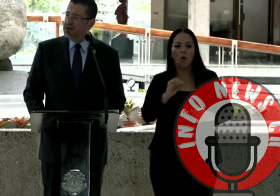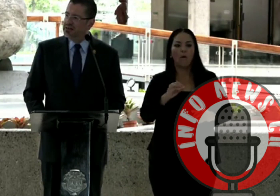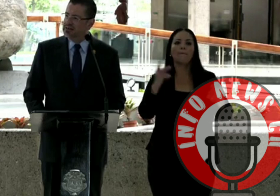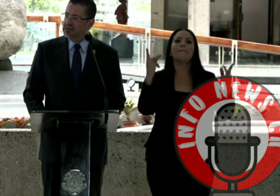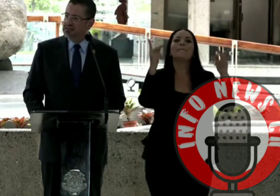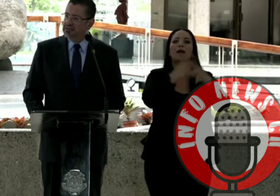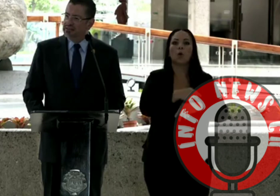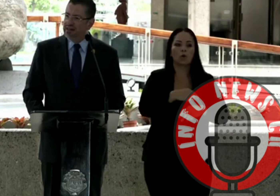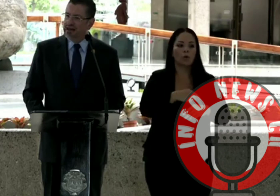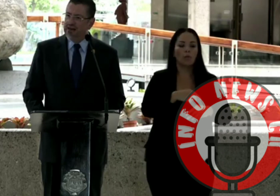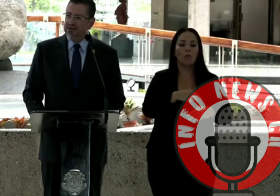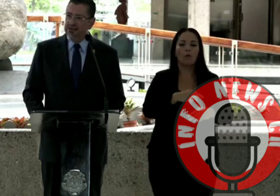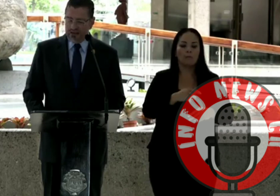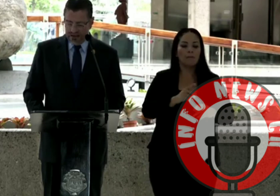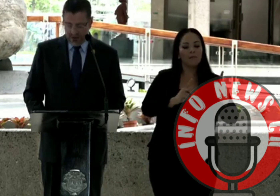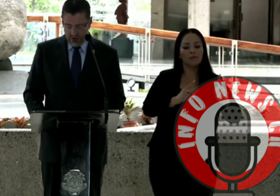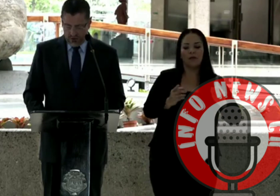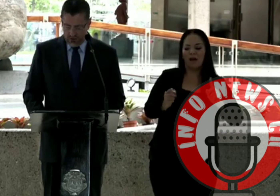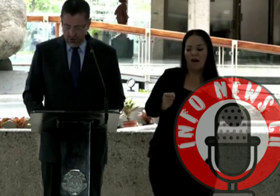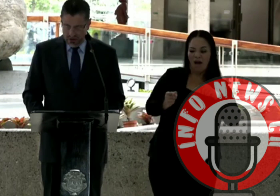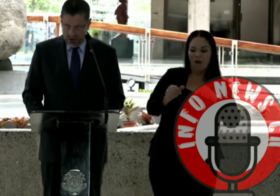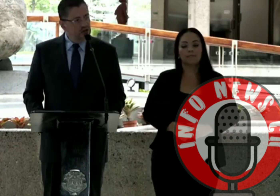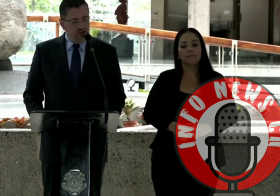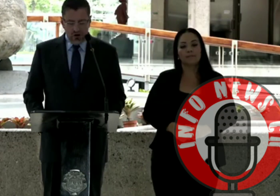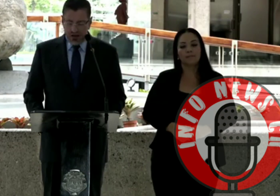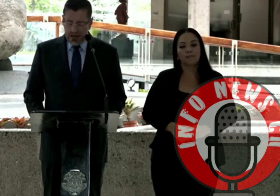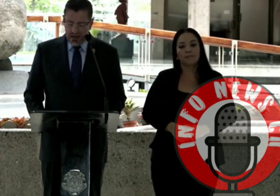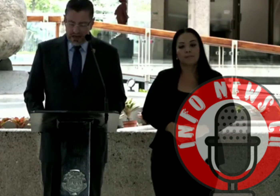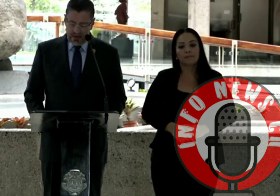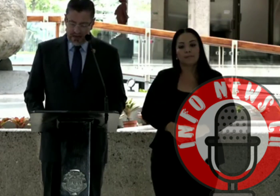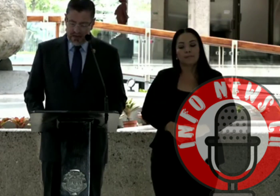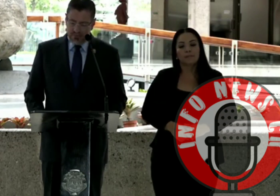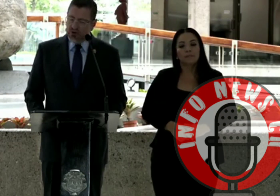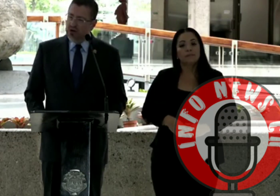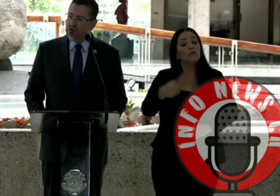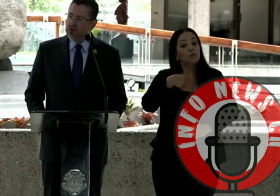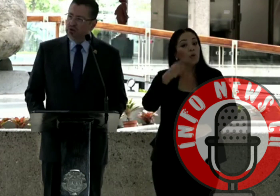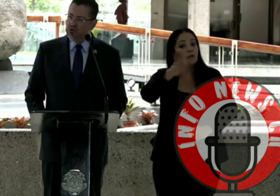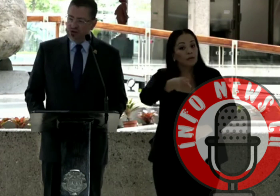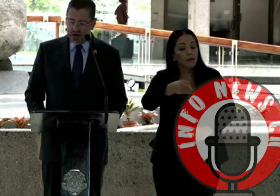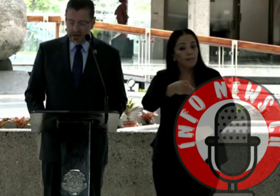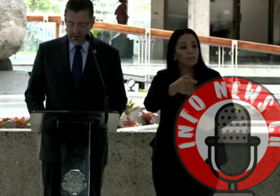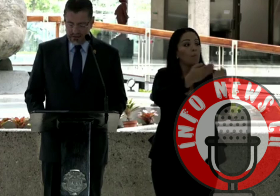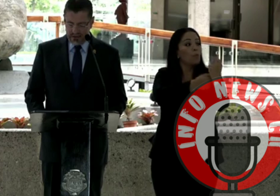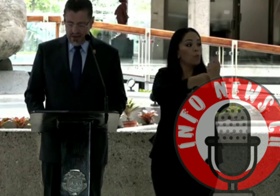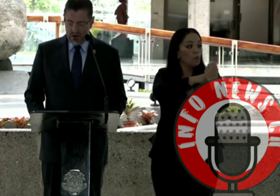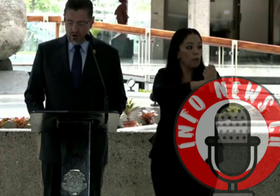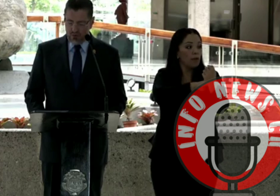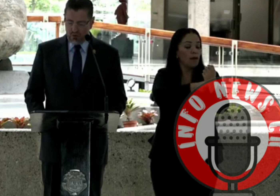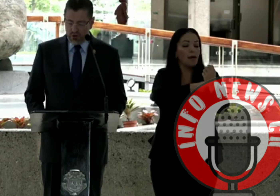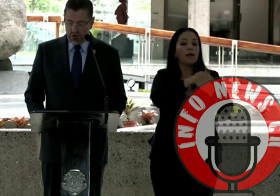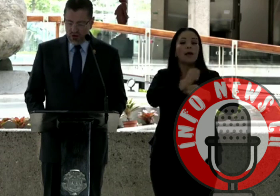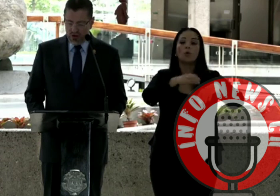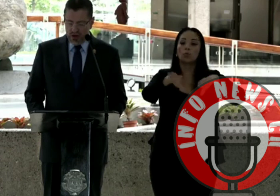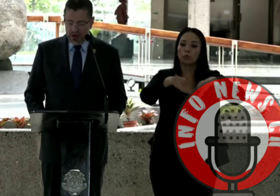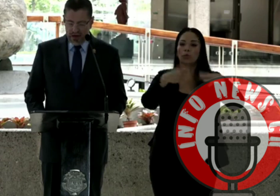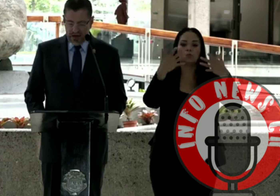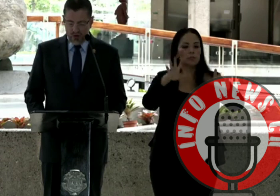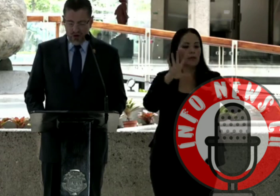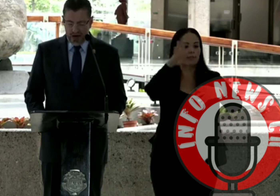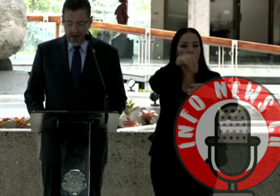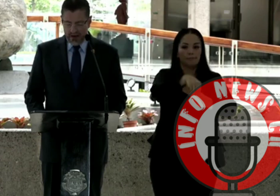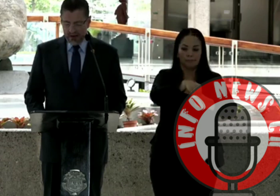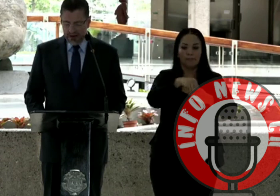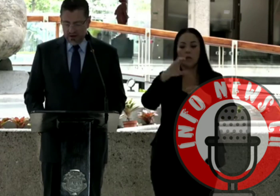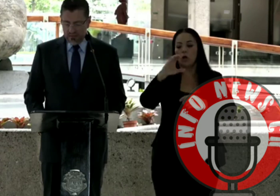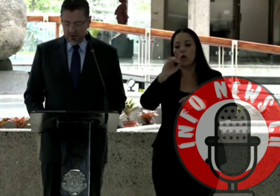a la rueda de la carreta del otro. Yo ordené, y el Poder Ejecutivo ya incorporó a